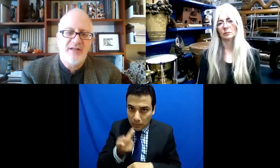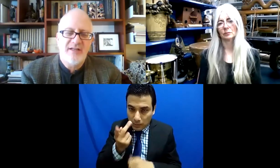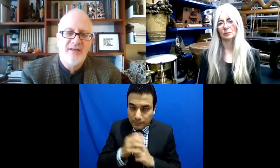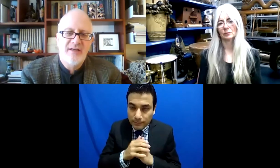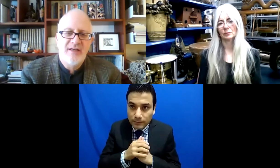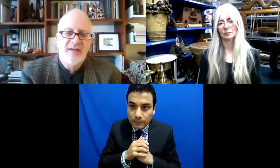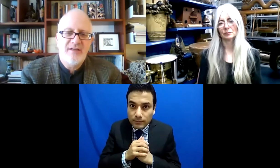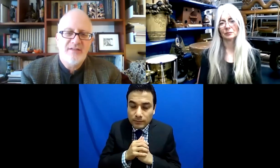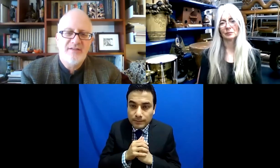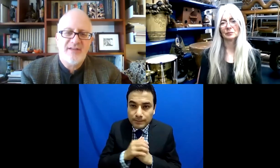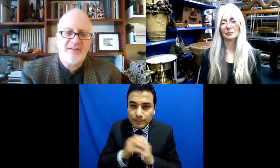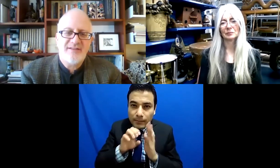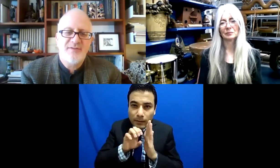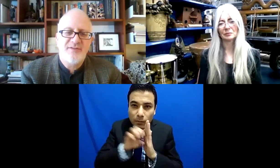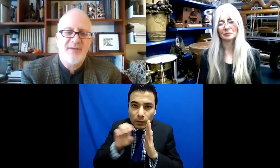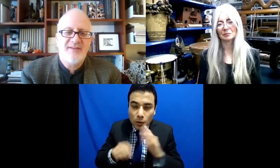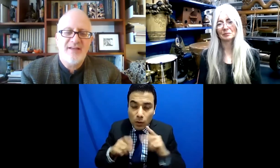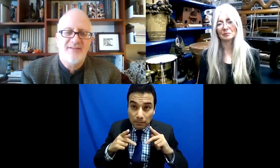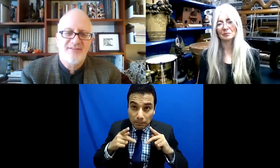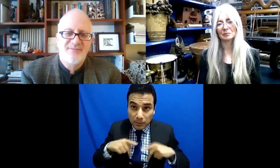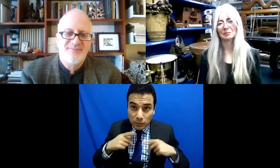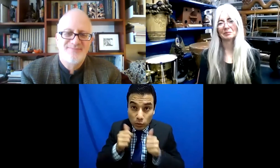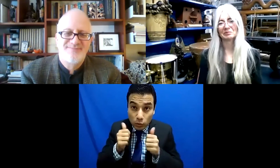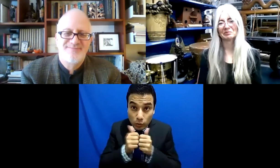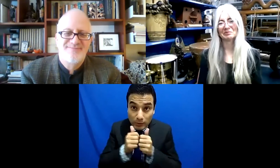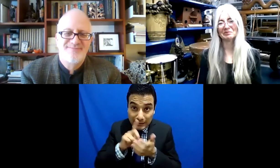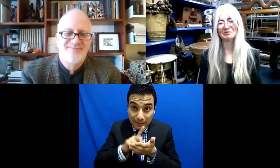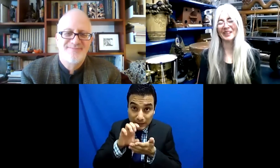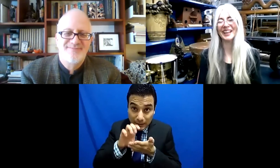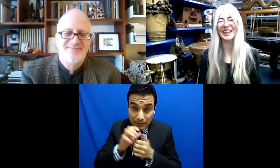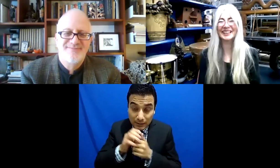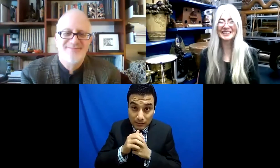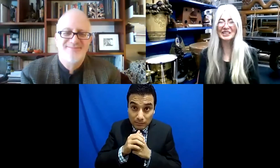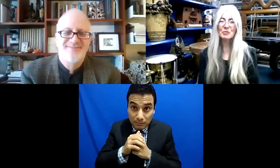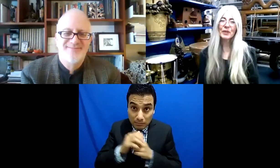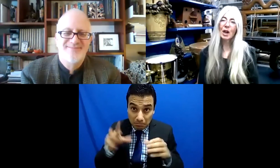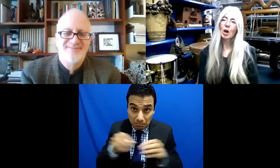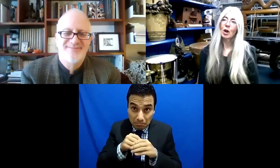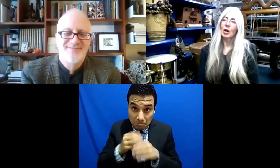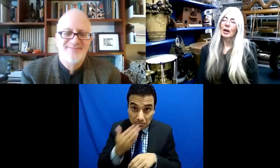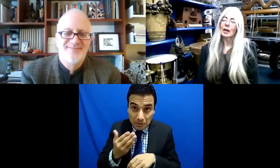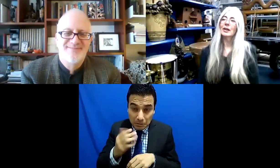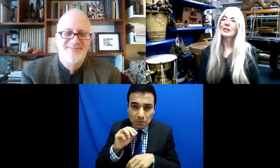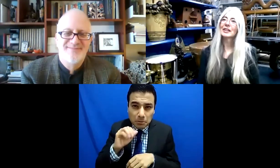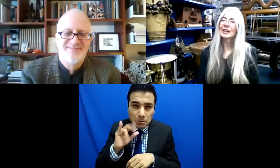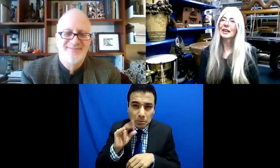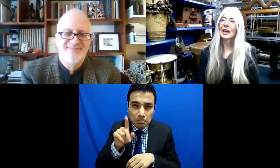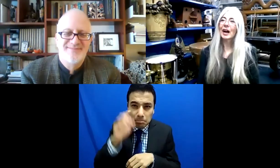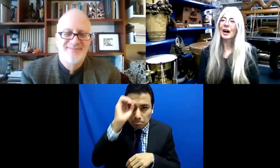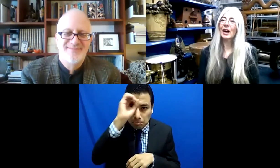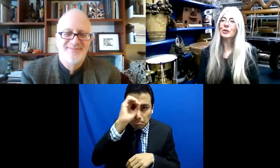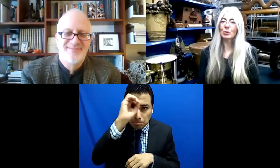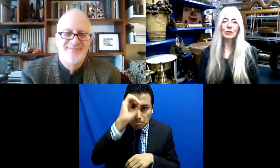para las personas con discapacidad. ¿Eso tiene sentido para ti?